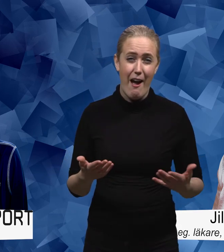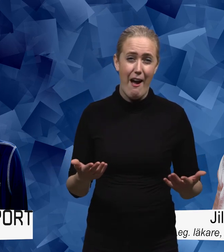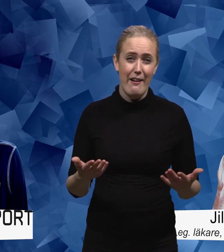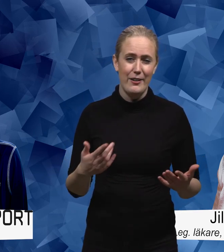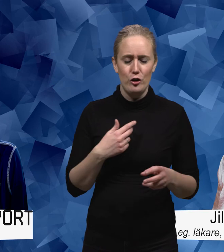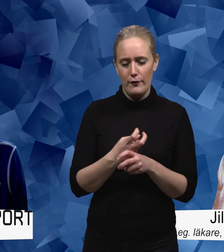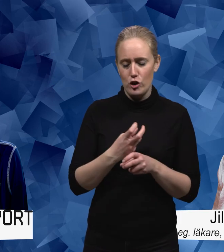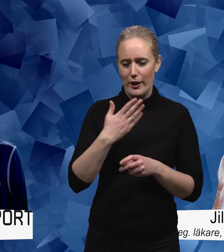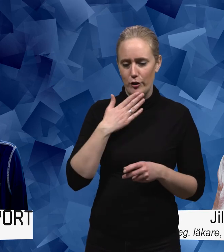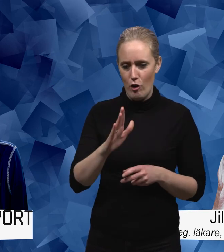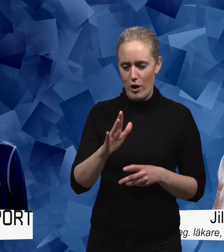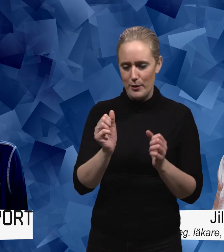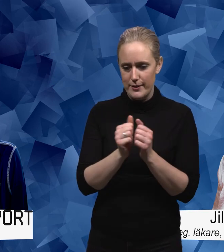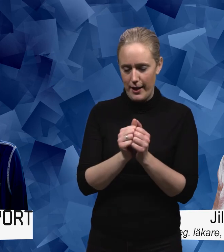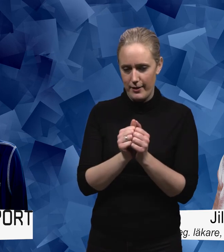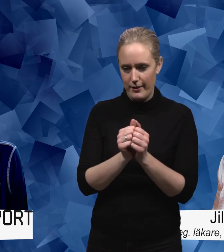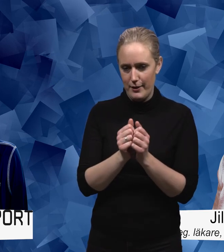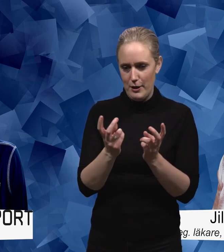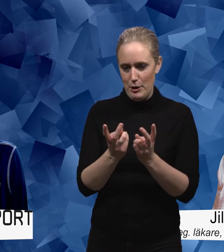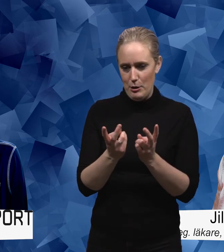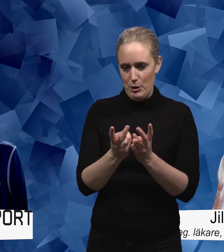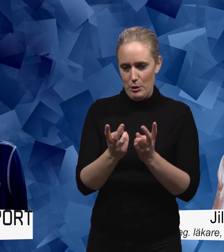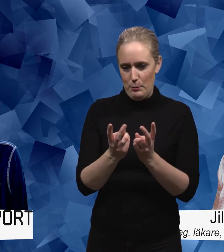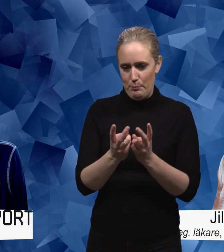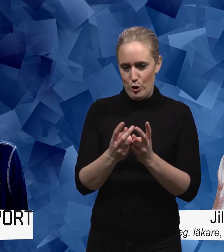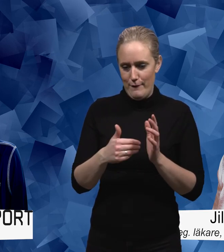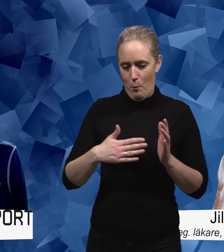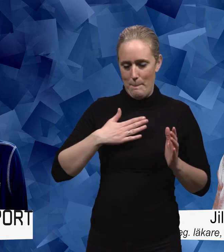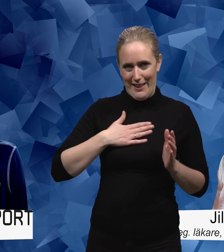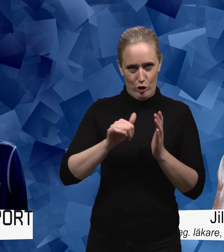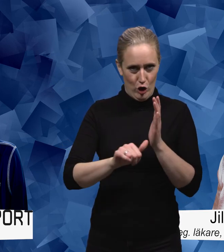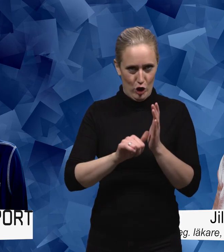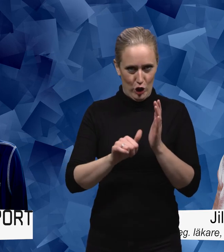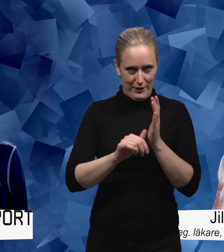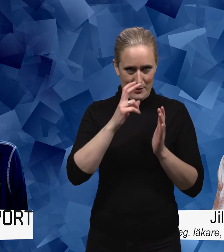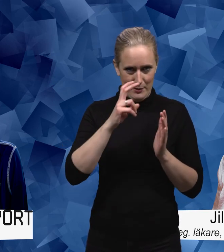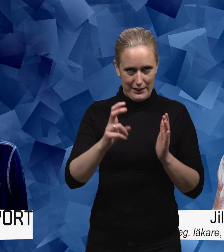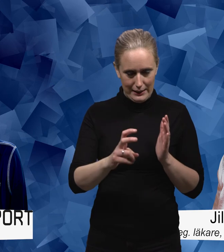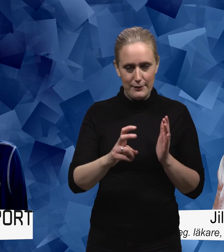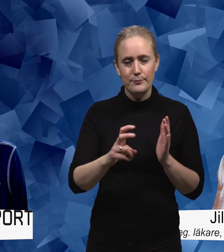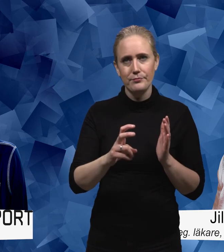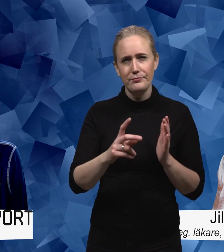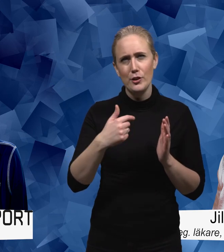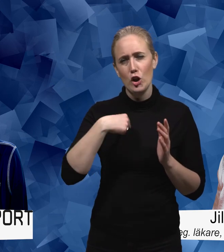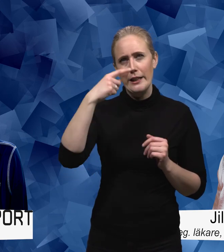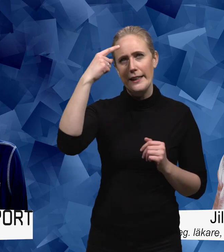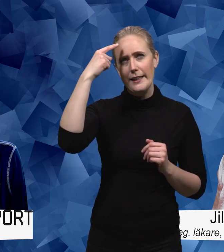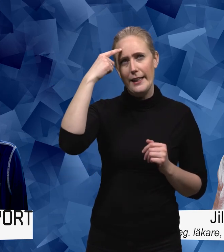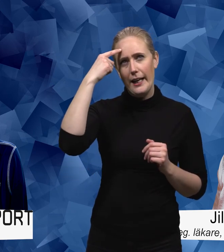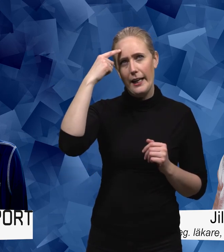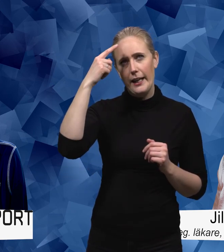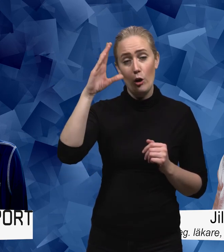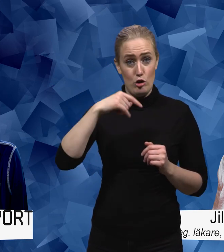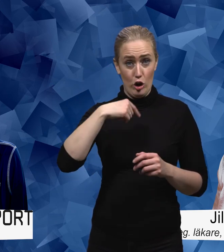att jag kan svara på ett sätt så det blir relevant utifrån vad jag har för mitt yrke och vad jag faktiskt gör så kan jag ju tänka så här